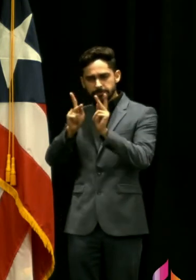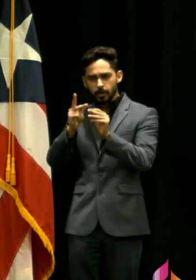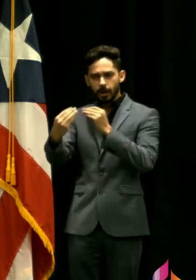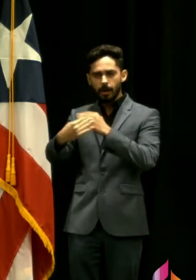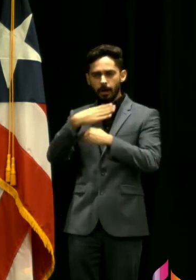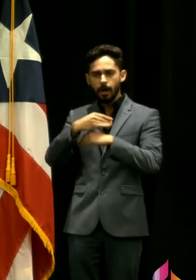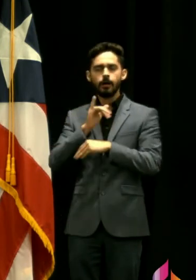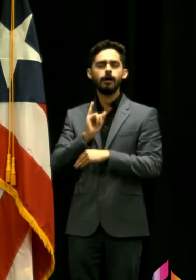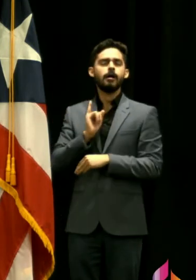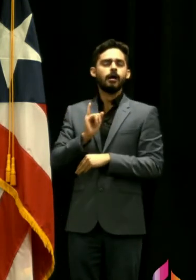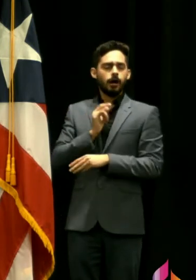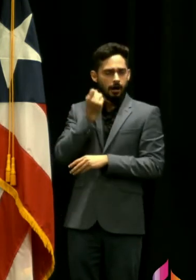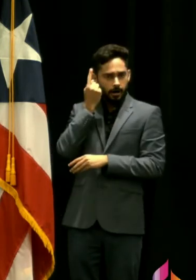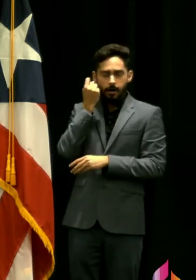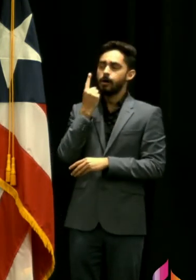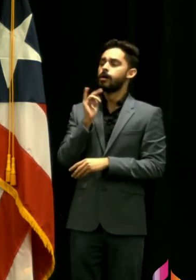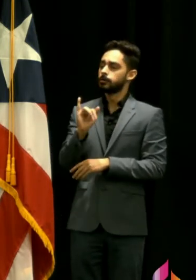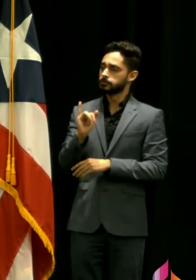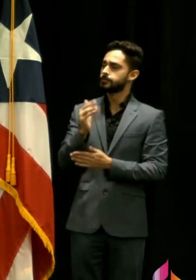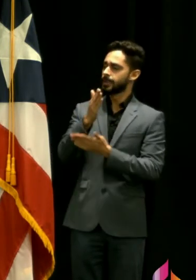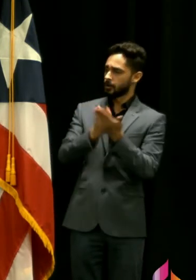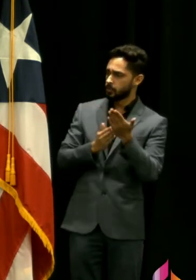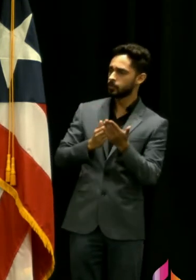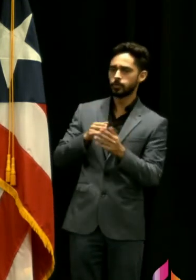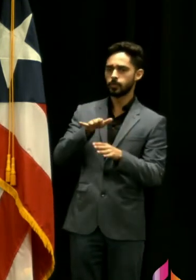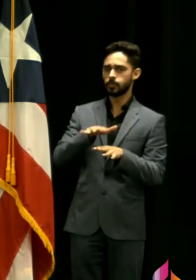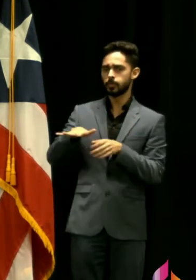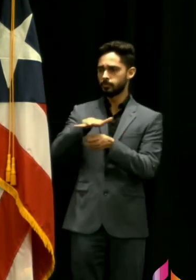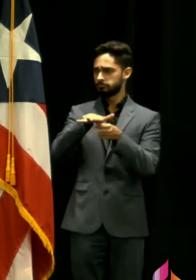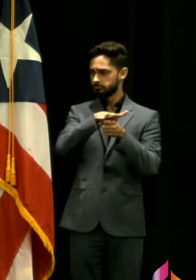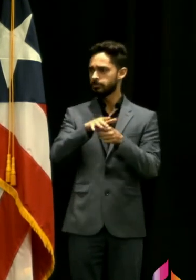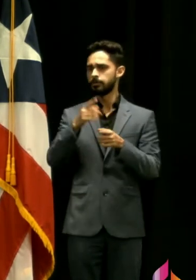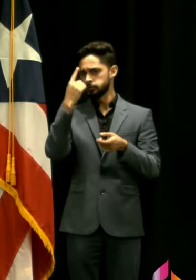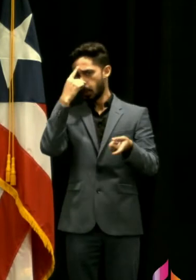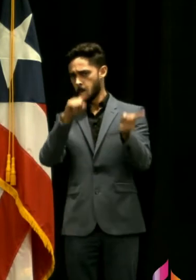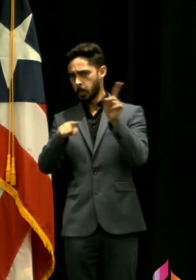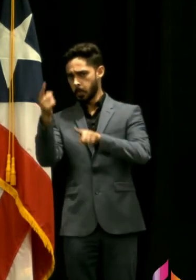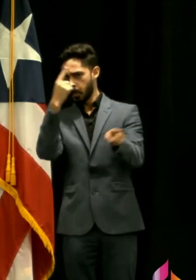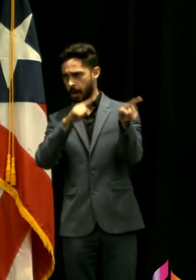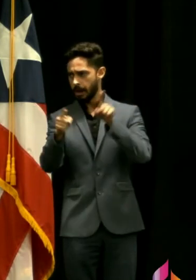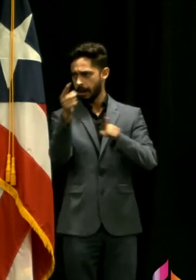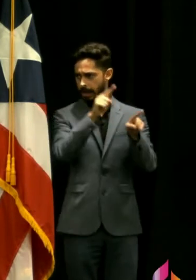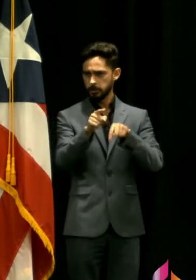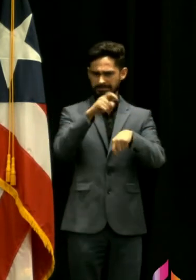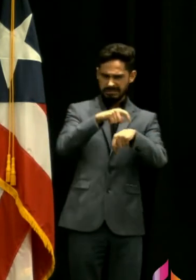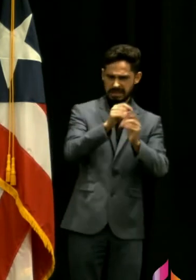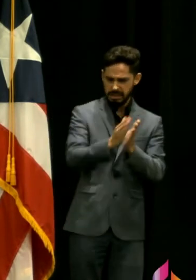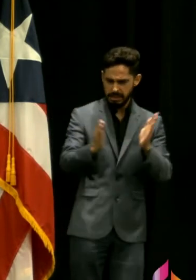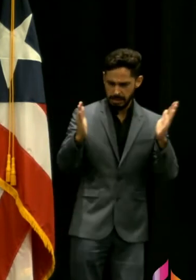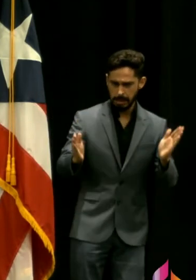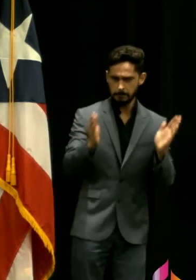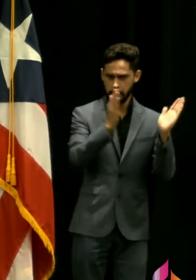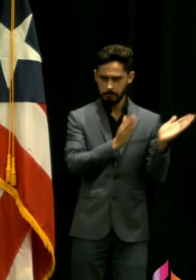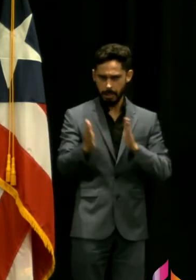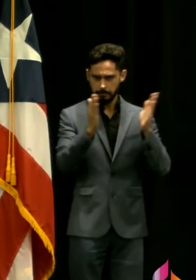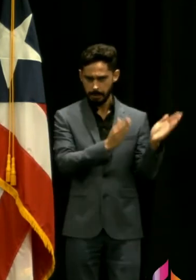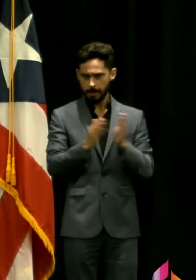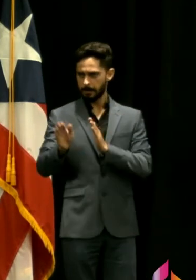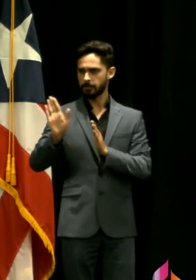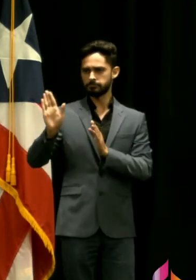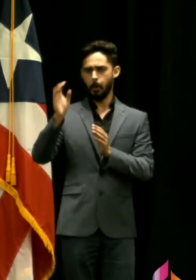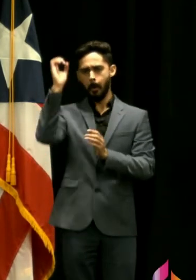en ese comité multisectorial establece unos montos y dice da unos términos de tiempo me parece que merecen